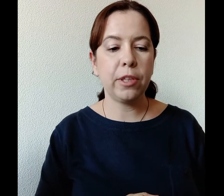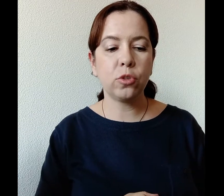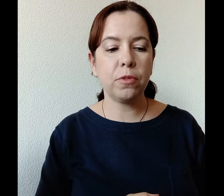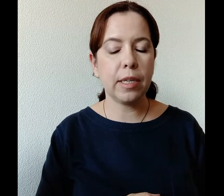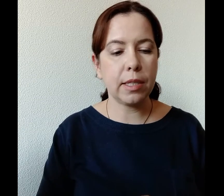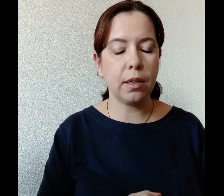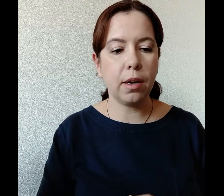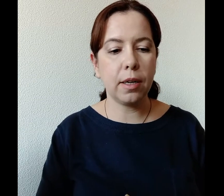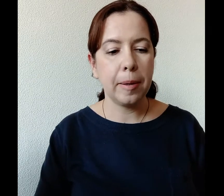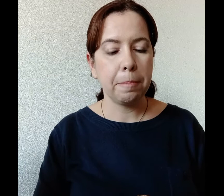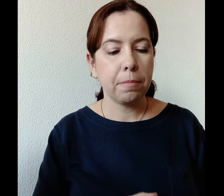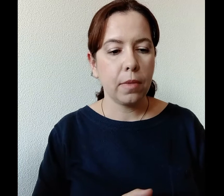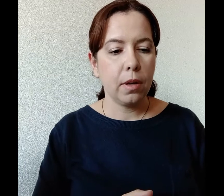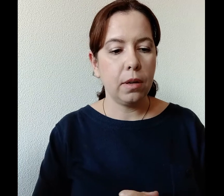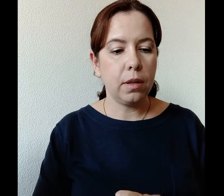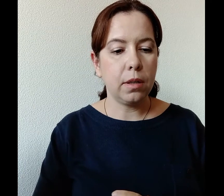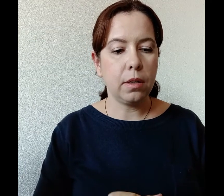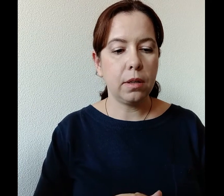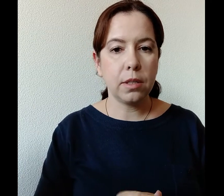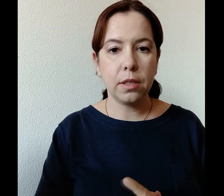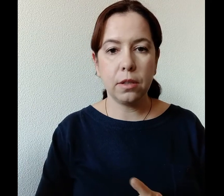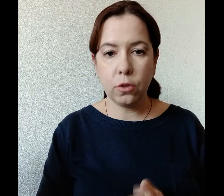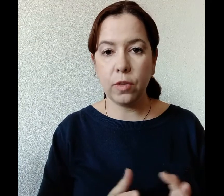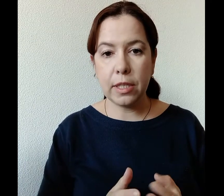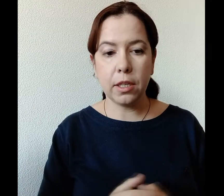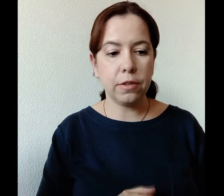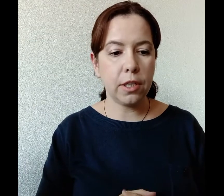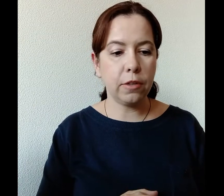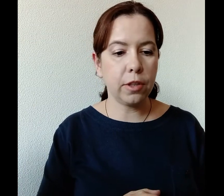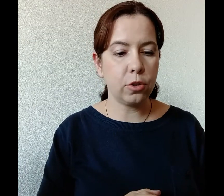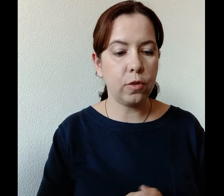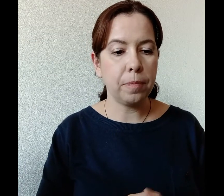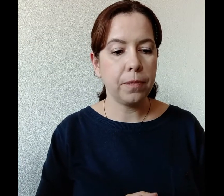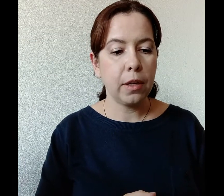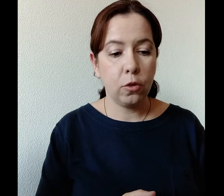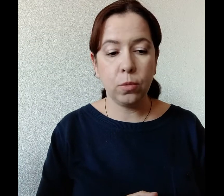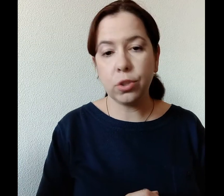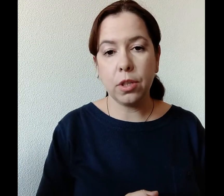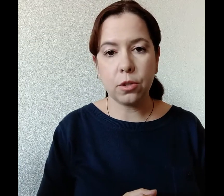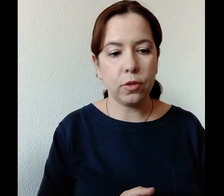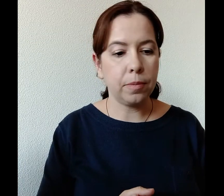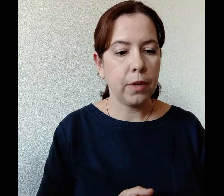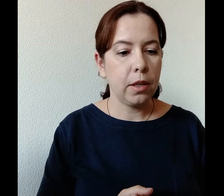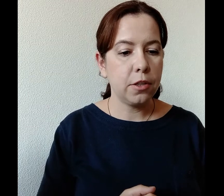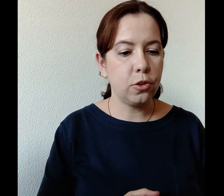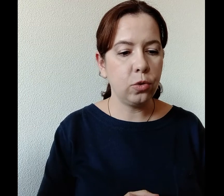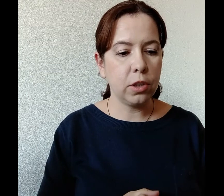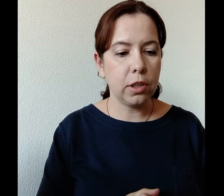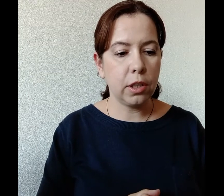подразумевается как новая церковь, церковь Христова, но можно и дословно. Сион – это